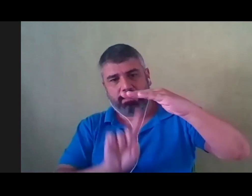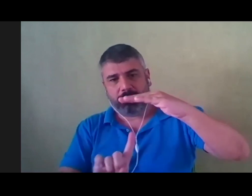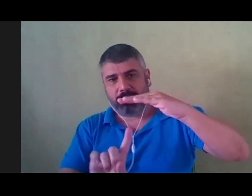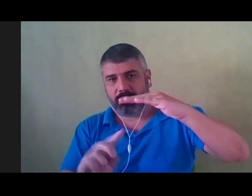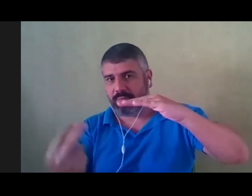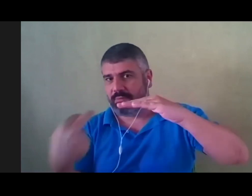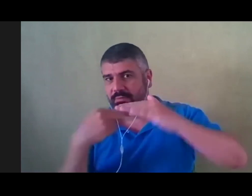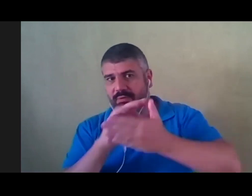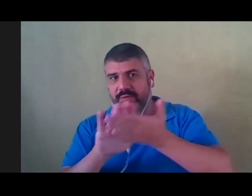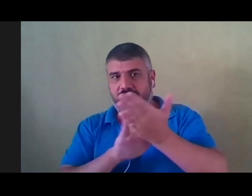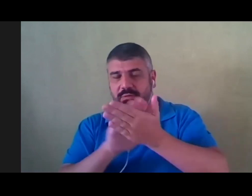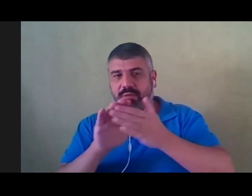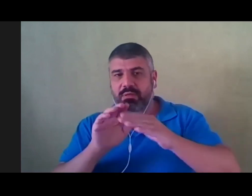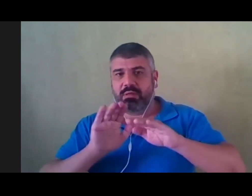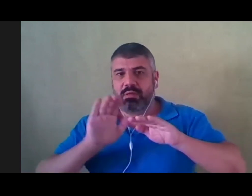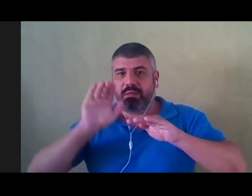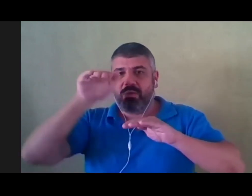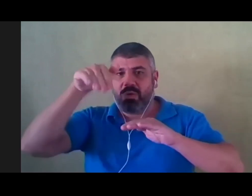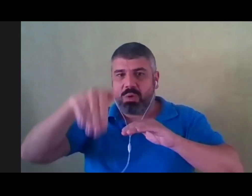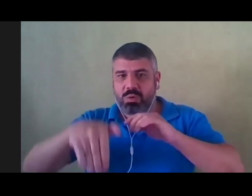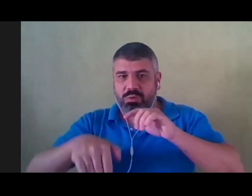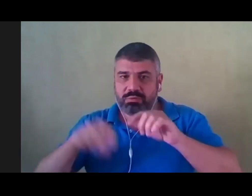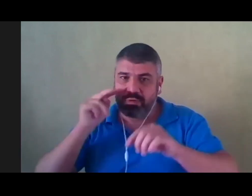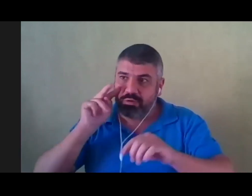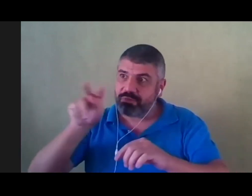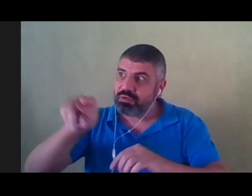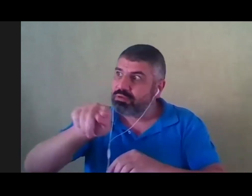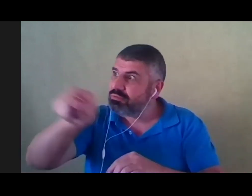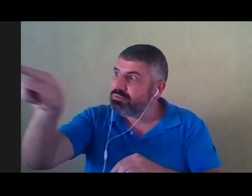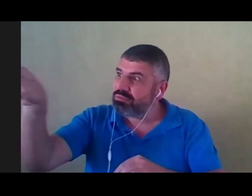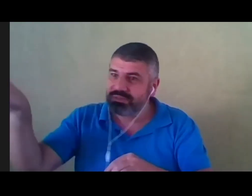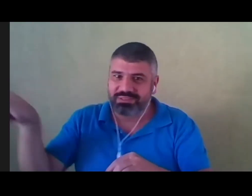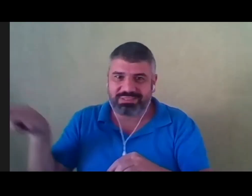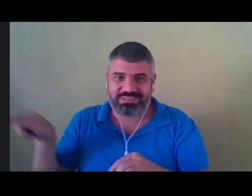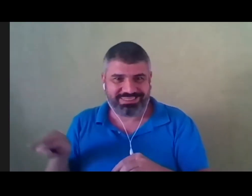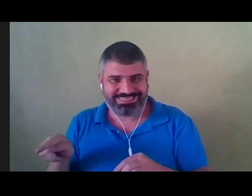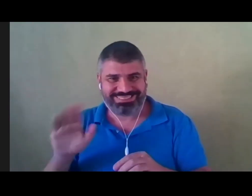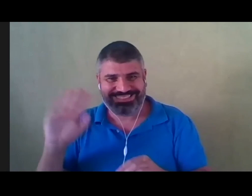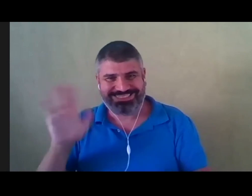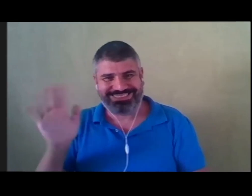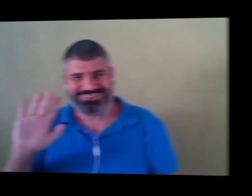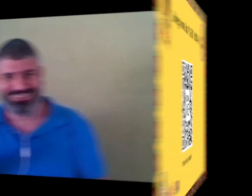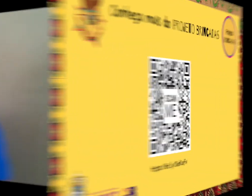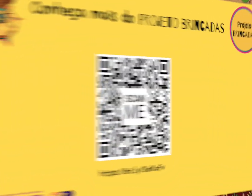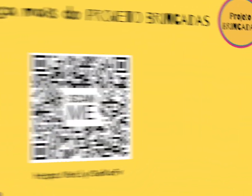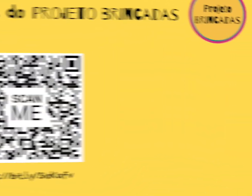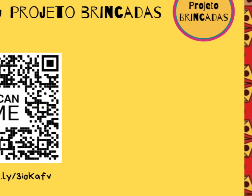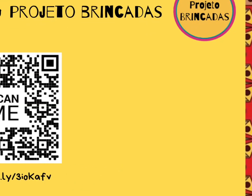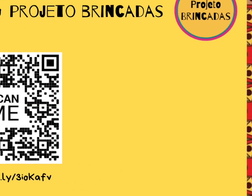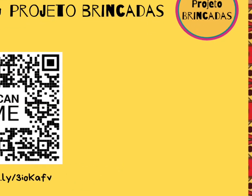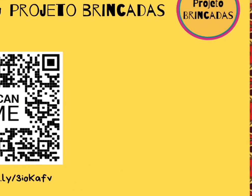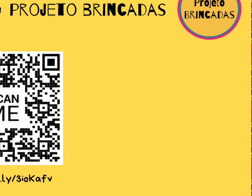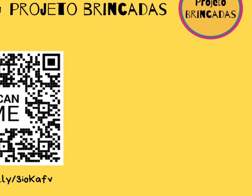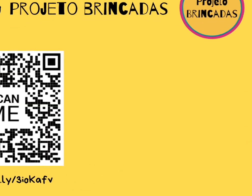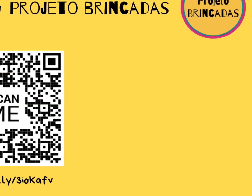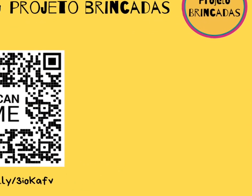Por cima das ondas. Eu vejo você. Tchau, gente. Tchau, gente.